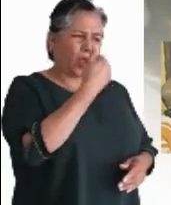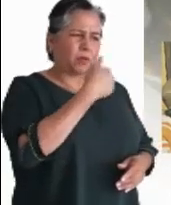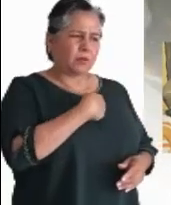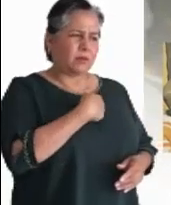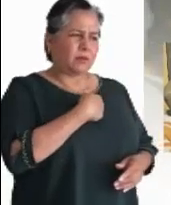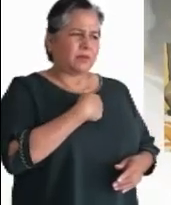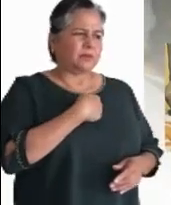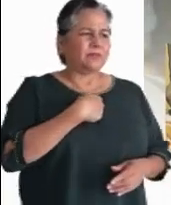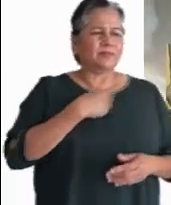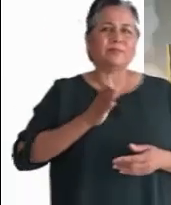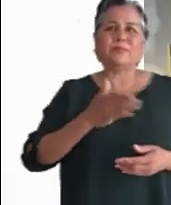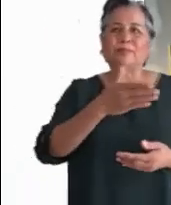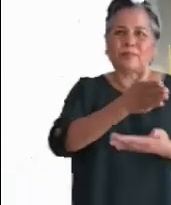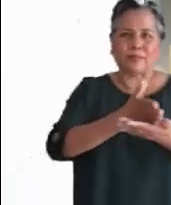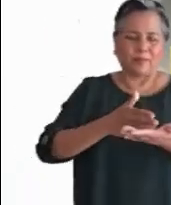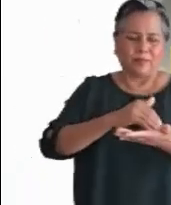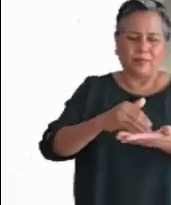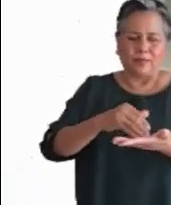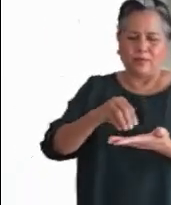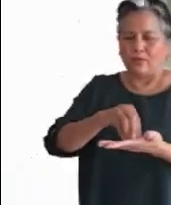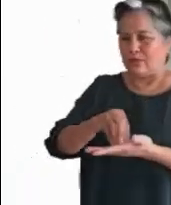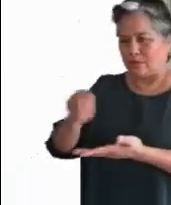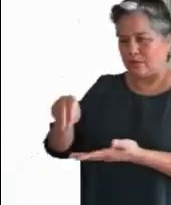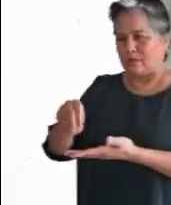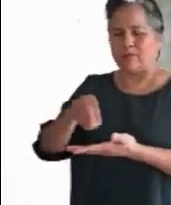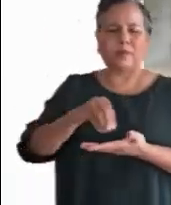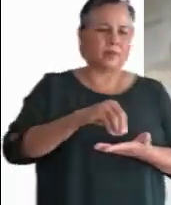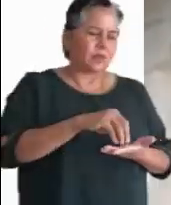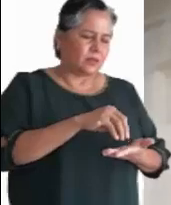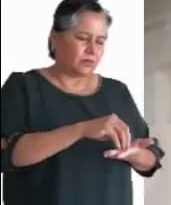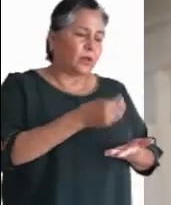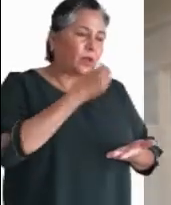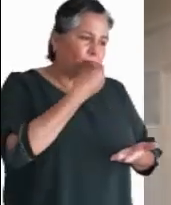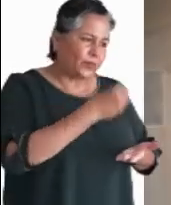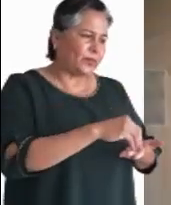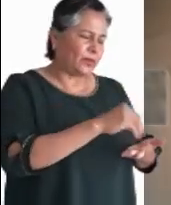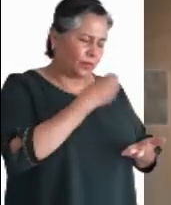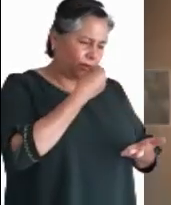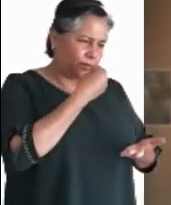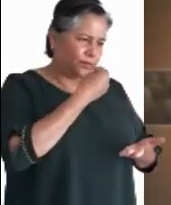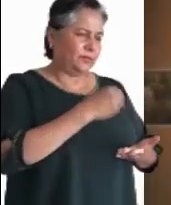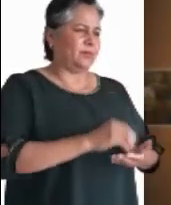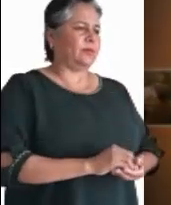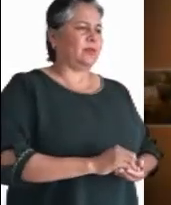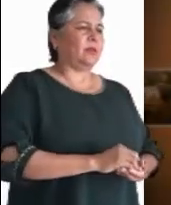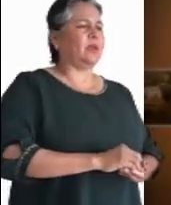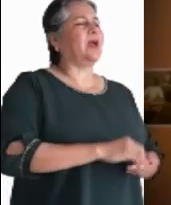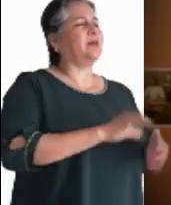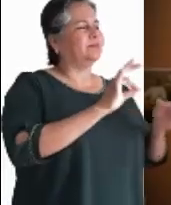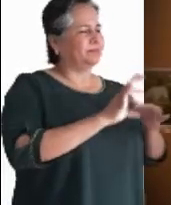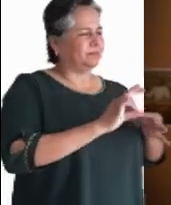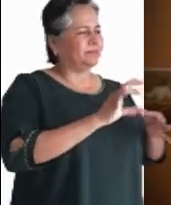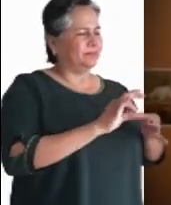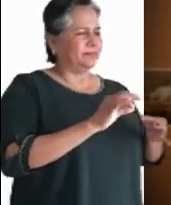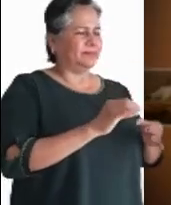comer? Le ofrecieron un trozo de pescado asado. Él lo tomó y se puso a comer delante de ellos. Después les